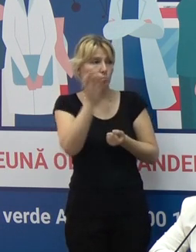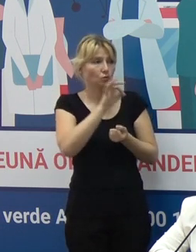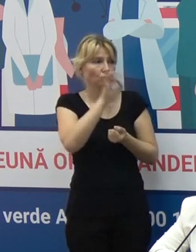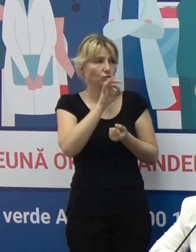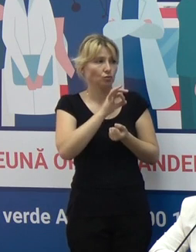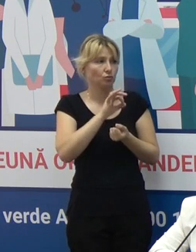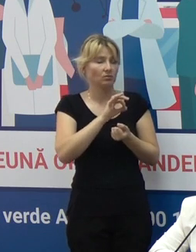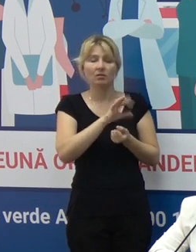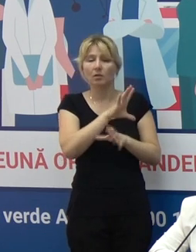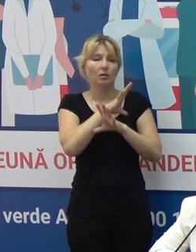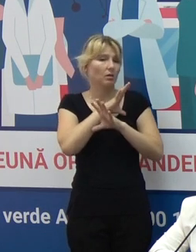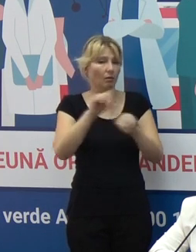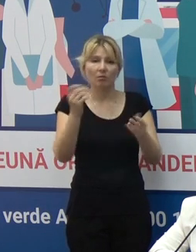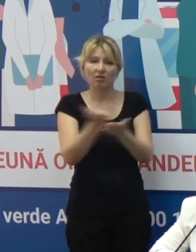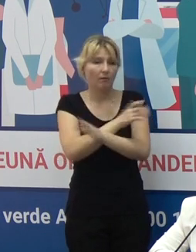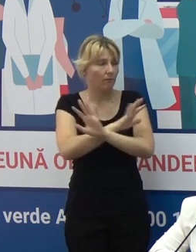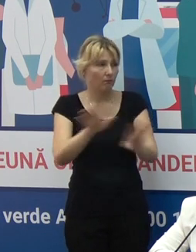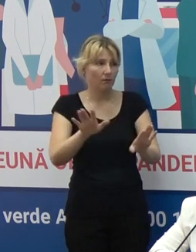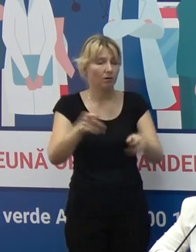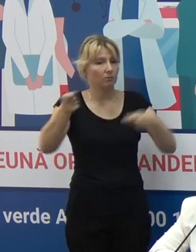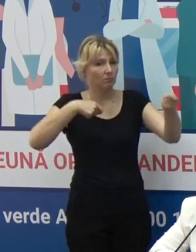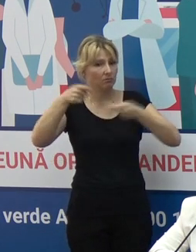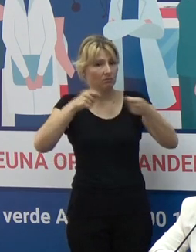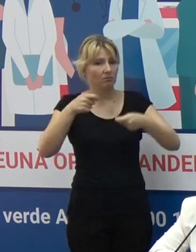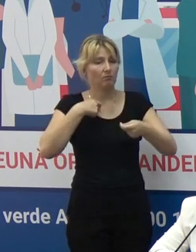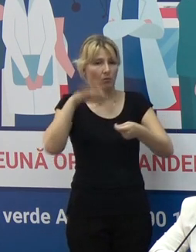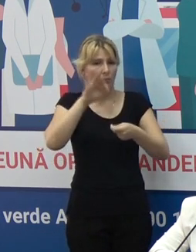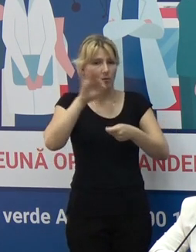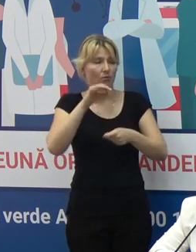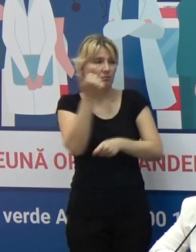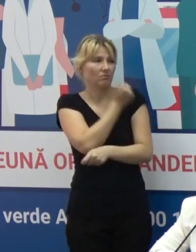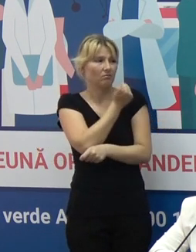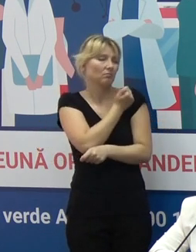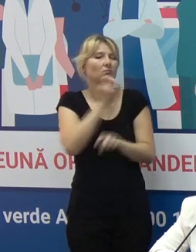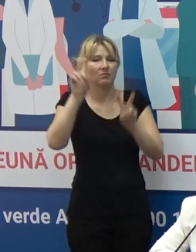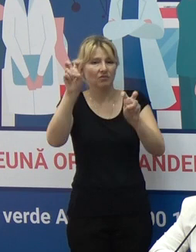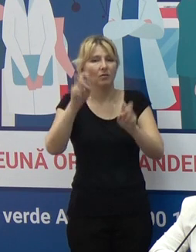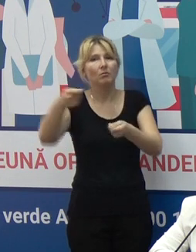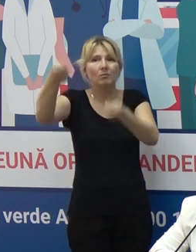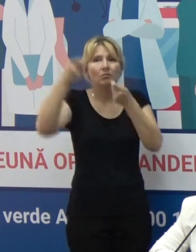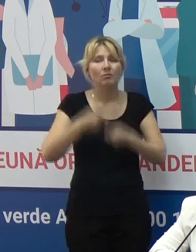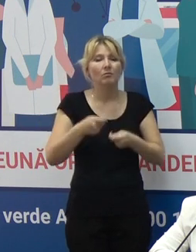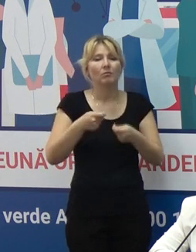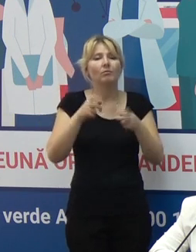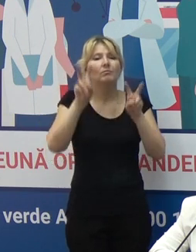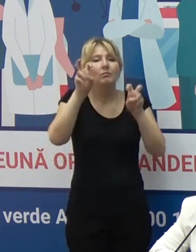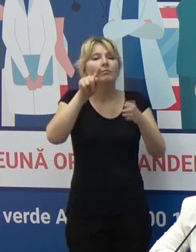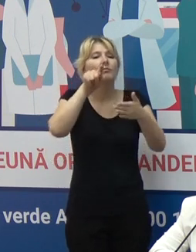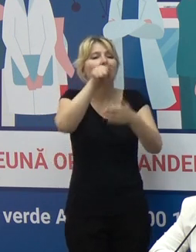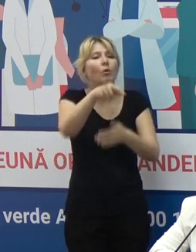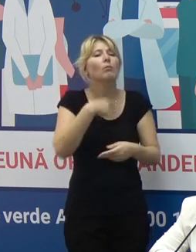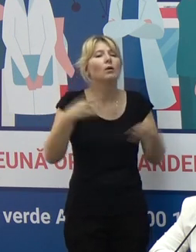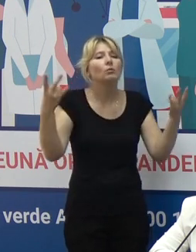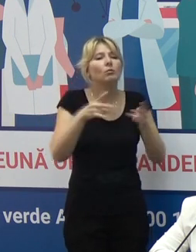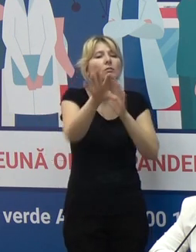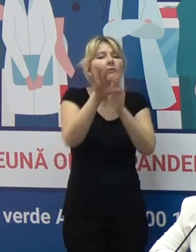nu s-au desfășurat cu succes, deci noi nu putem să menționăm aducerea în țara a unui anumit tip de vaccin,